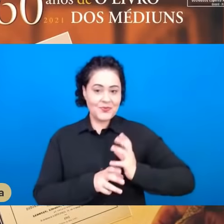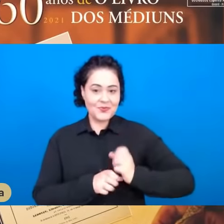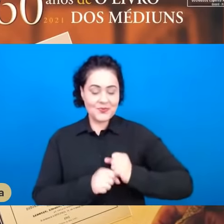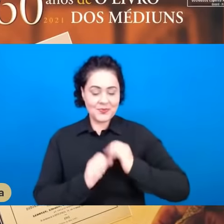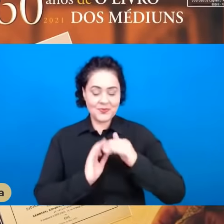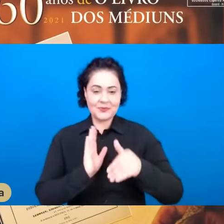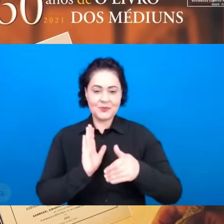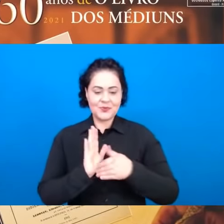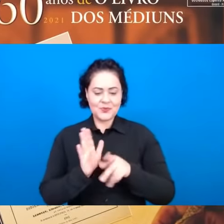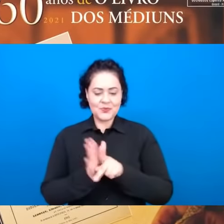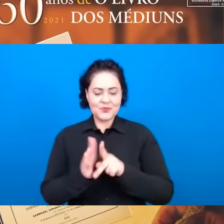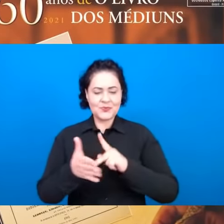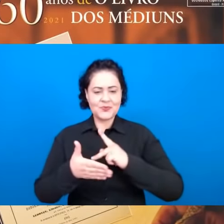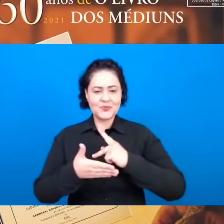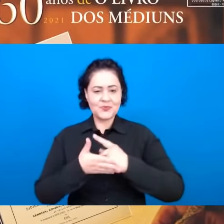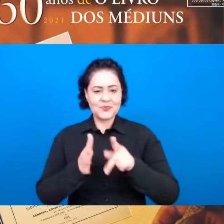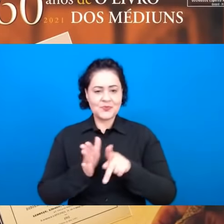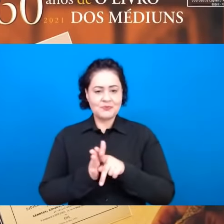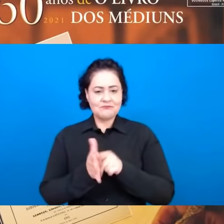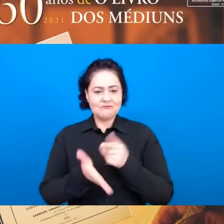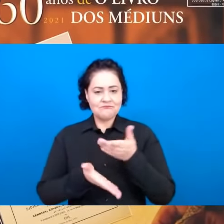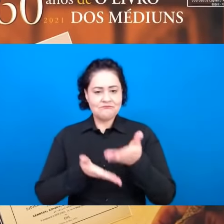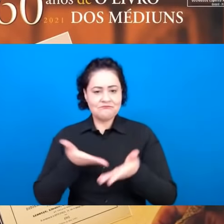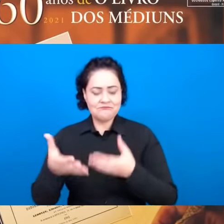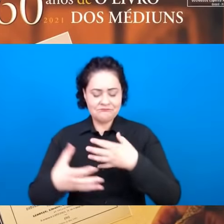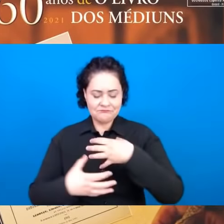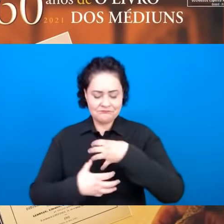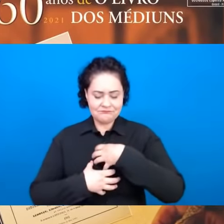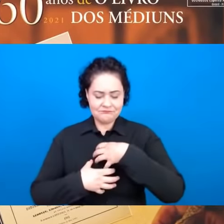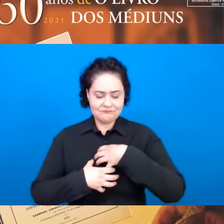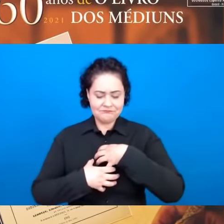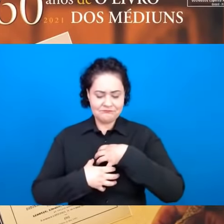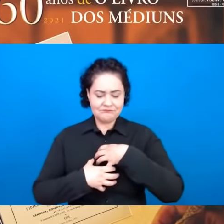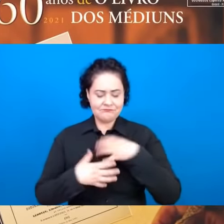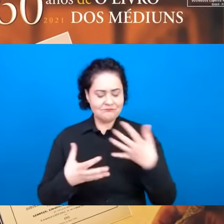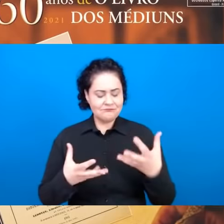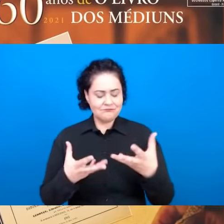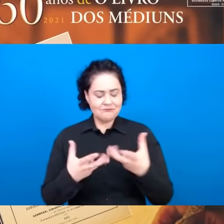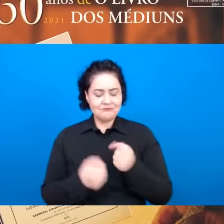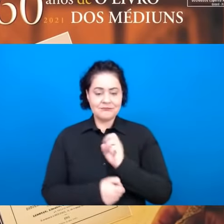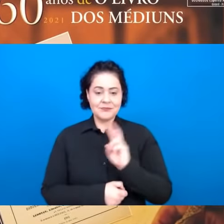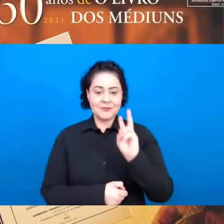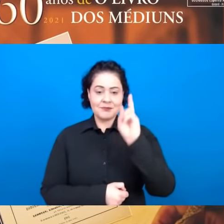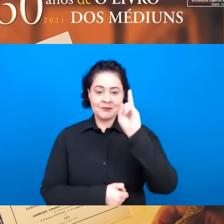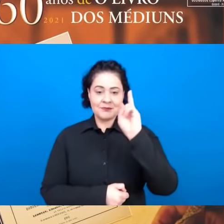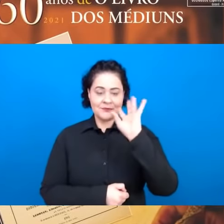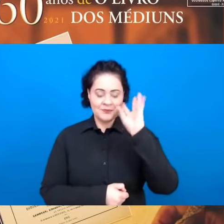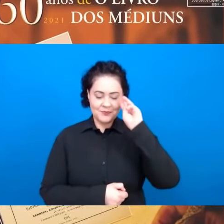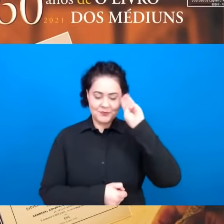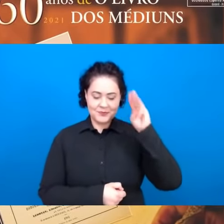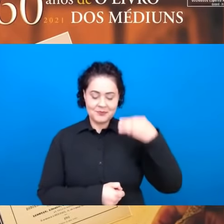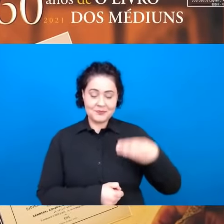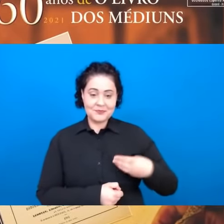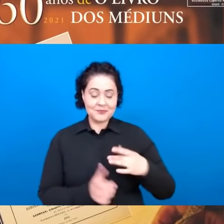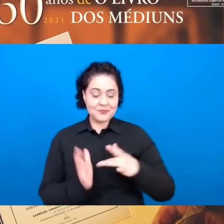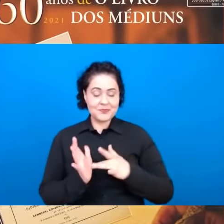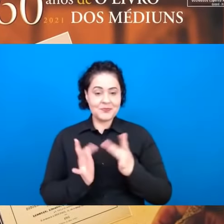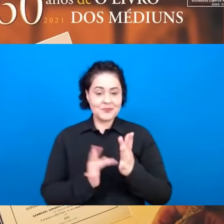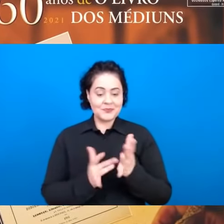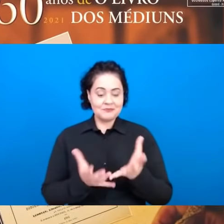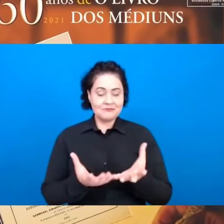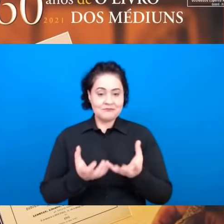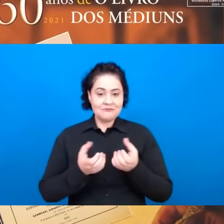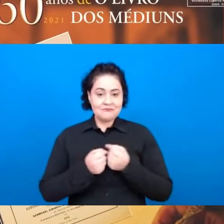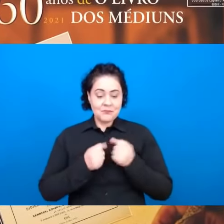esse patrimônio, todo esse manancial sublime de valores morais que Jesus nos legou e